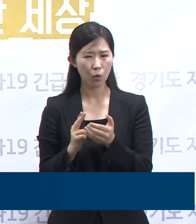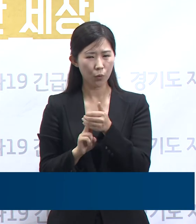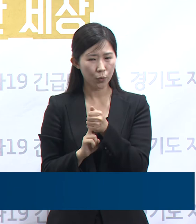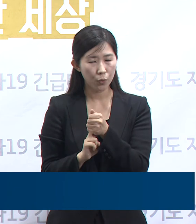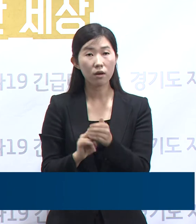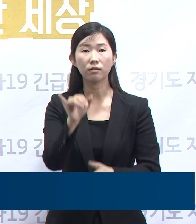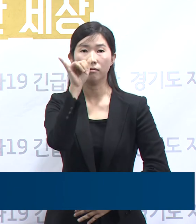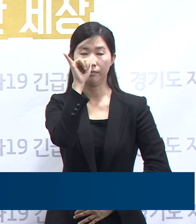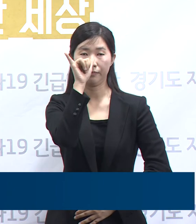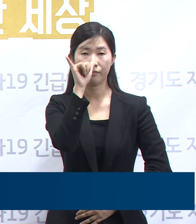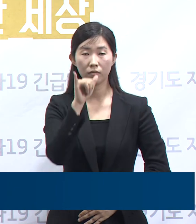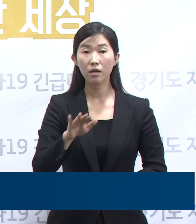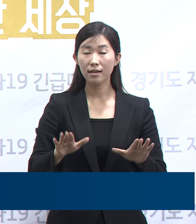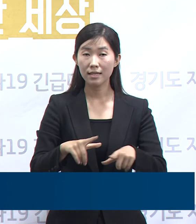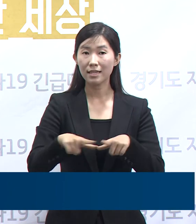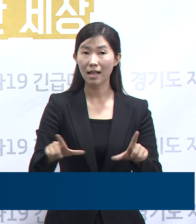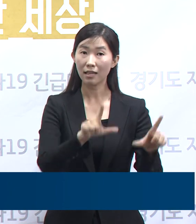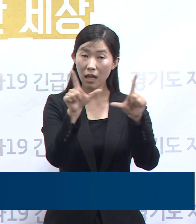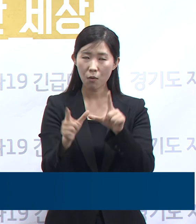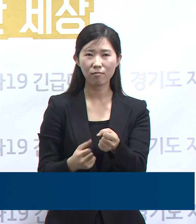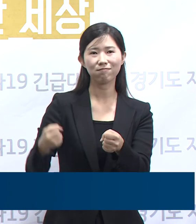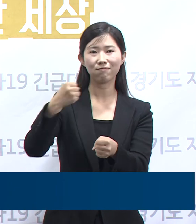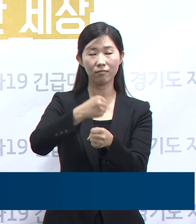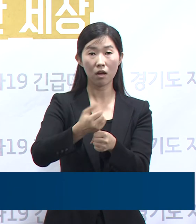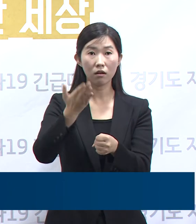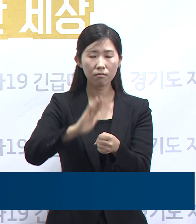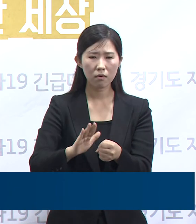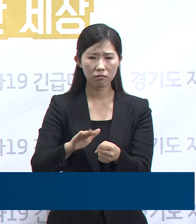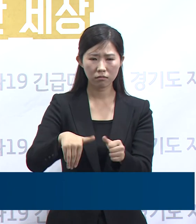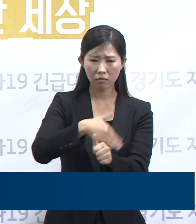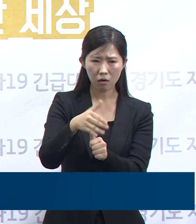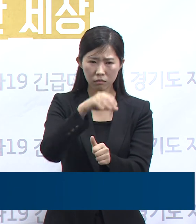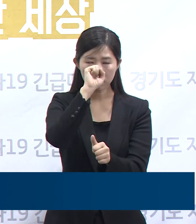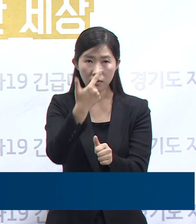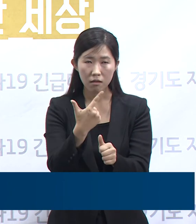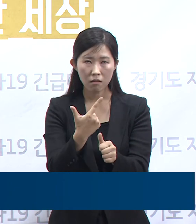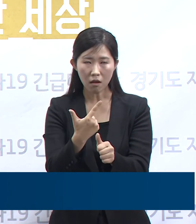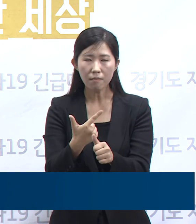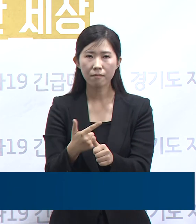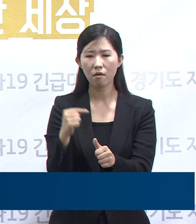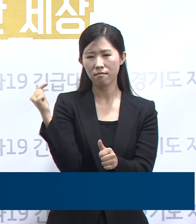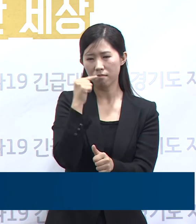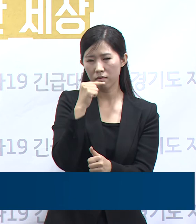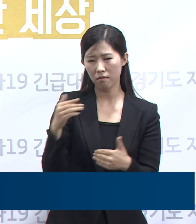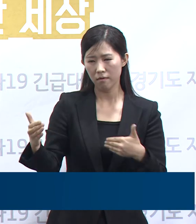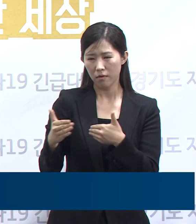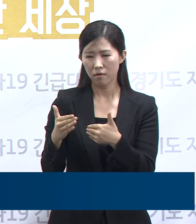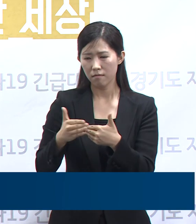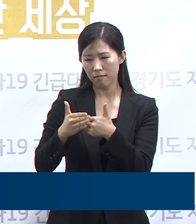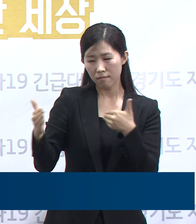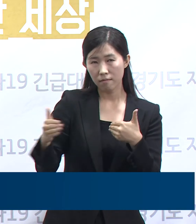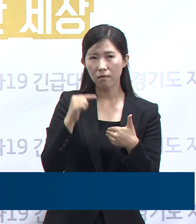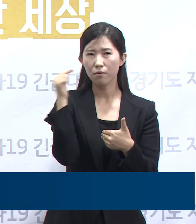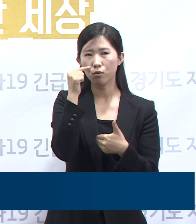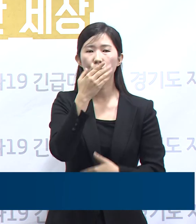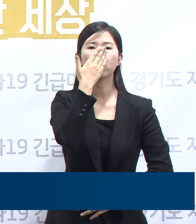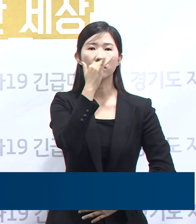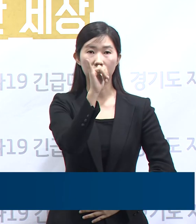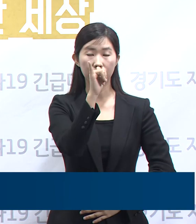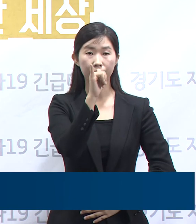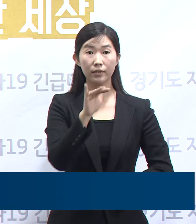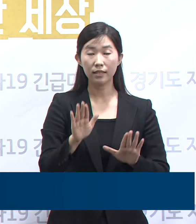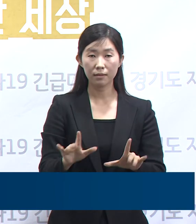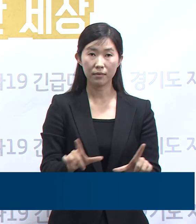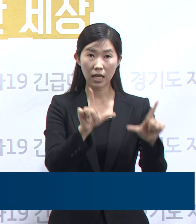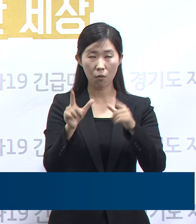일상을 재개하되 상황이 약화되는 경우 언제든지 다시 강화된 물리적 거리 두기로 돌아갈 수 있음을 유념하여 주시고 생활 속